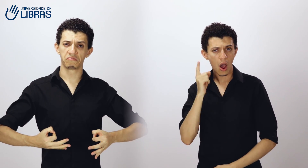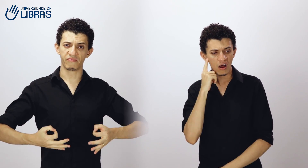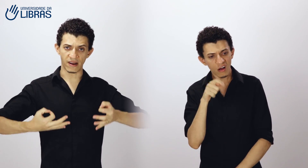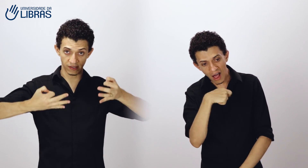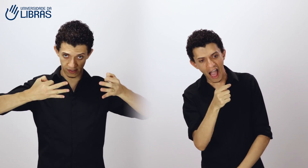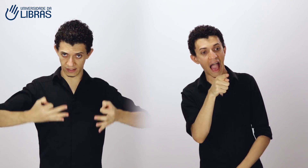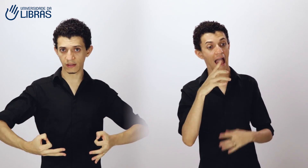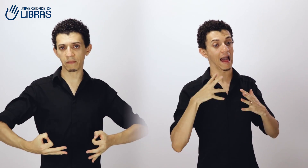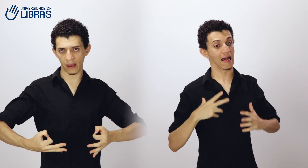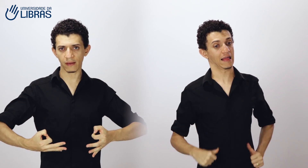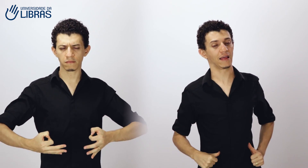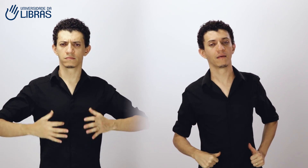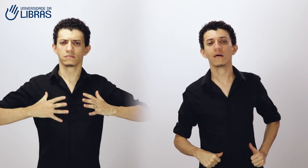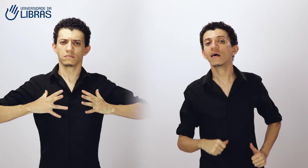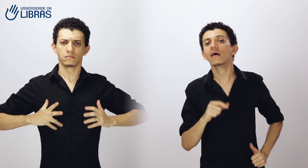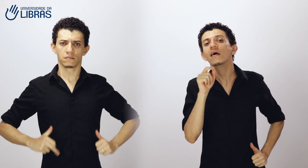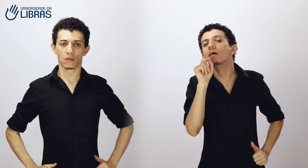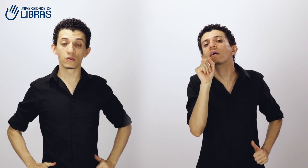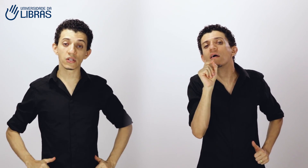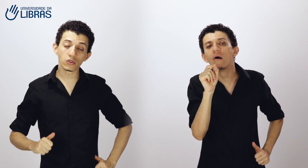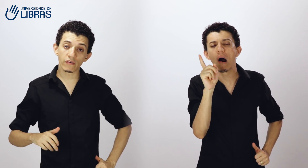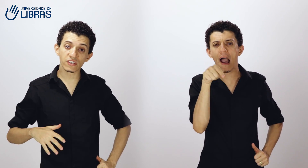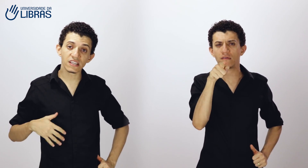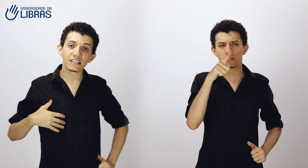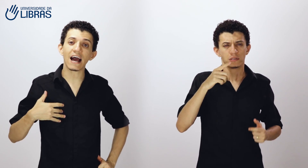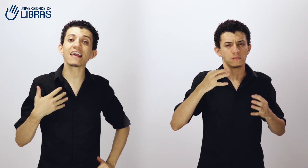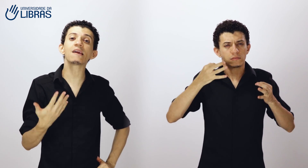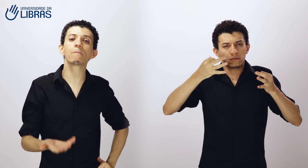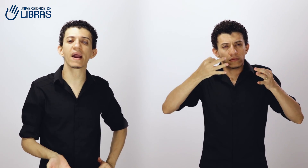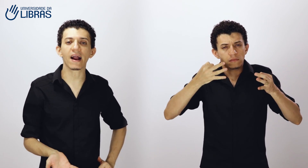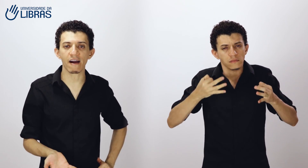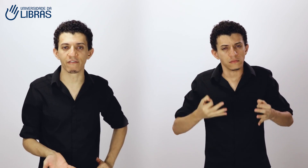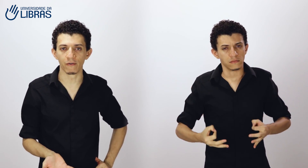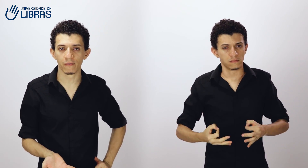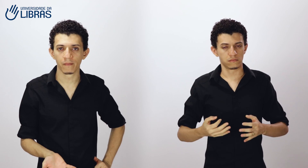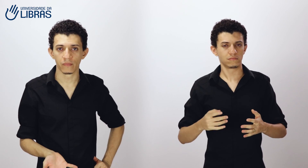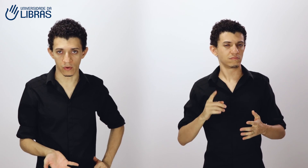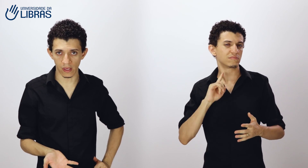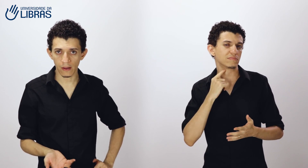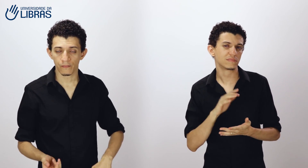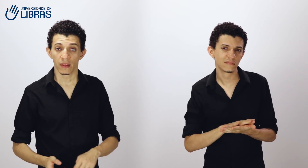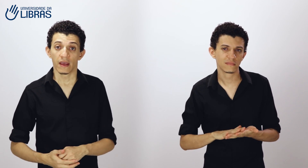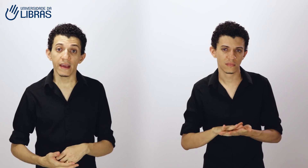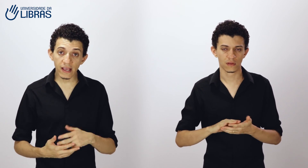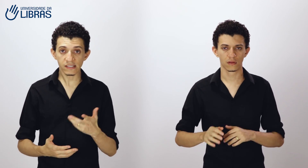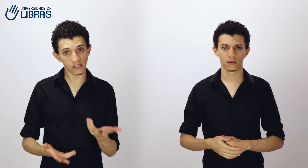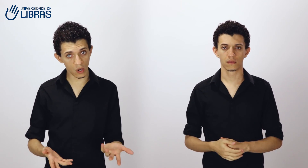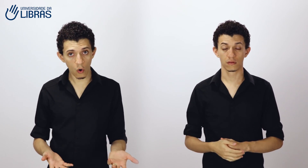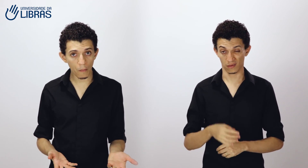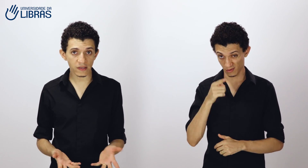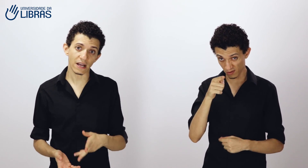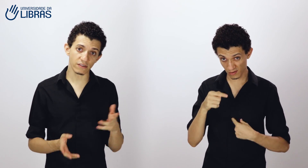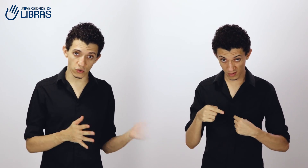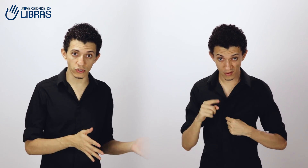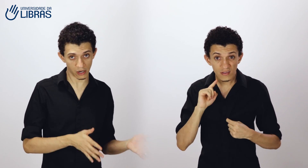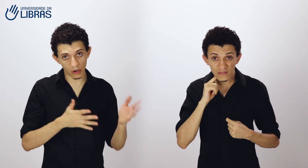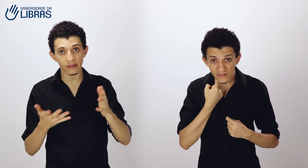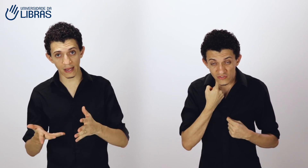faz assim também. No sentido de que você está impecável. Ok? E se a sua roupa estava suja e agora está